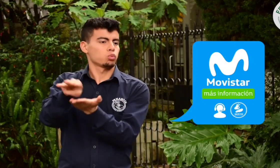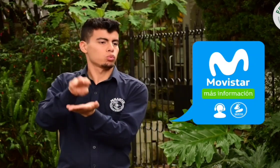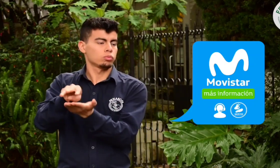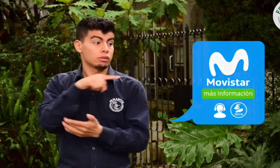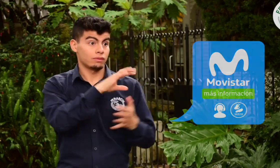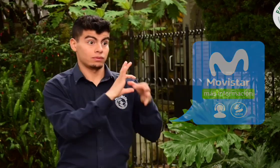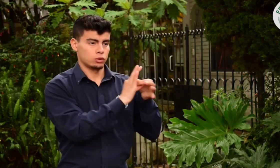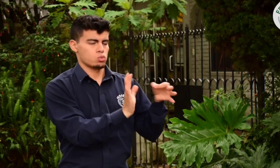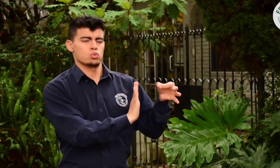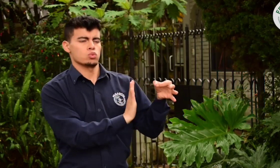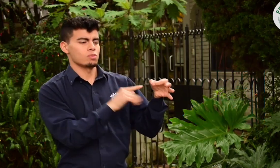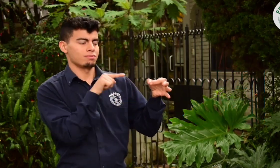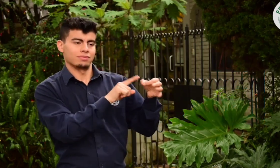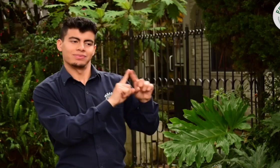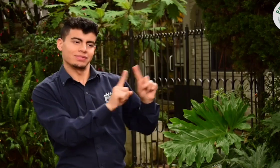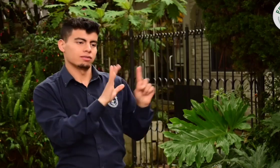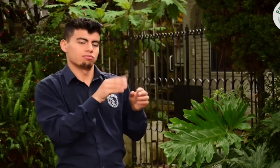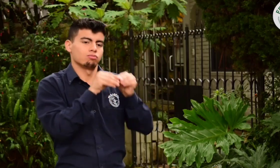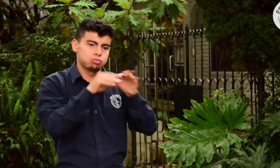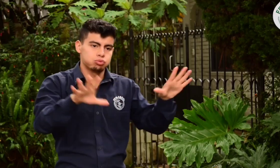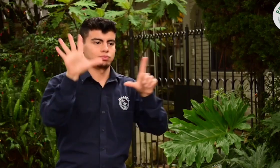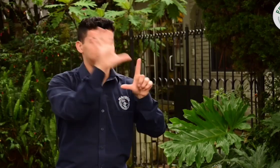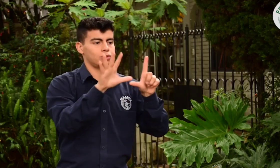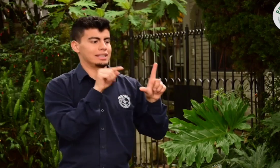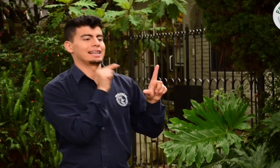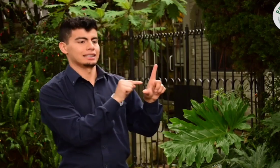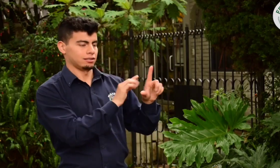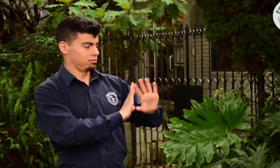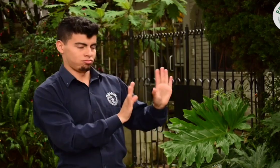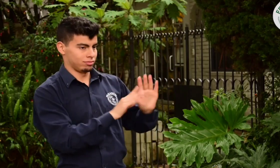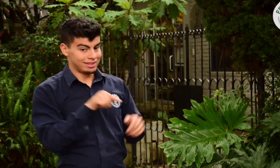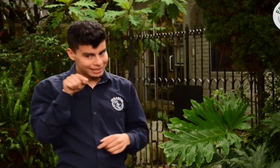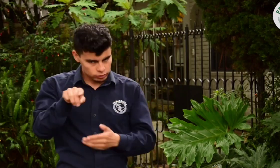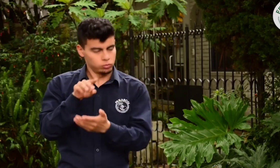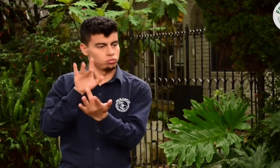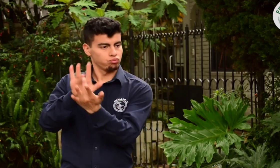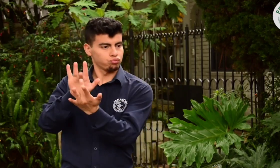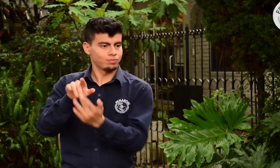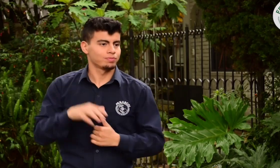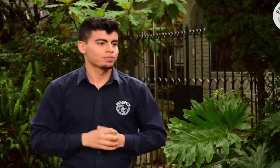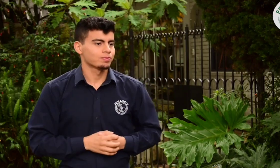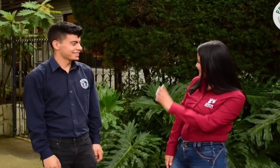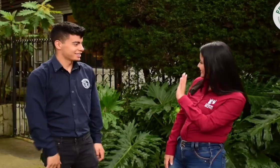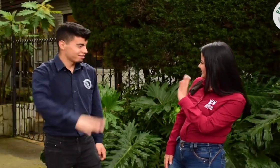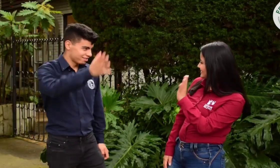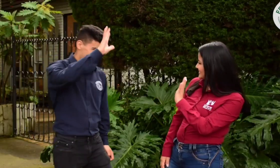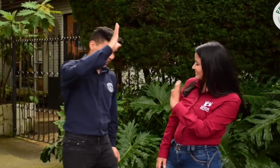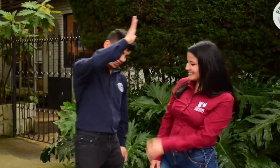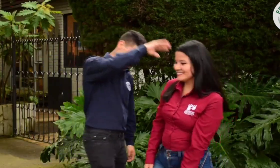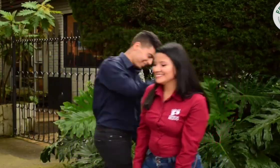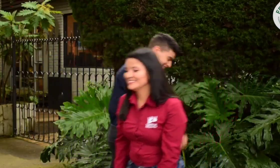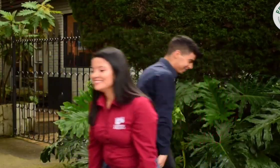Penascol apoya a esta compañía para masificar la información a través de estos videos, así que deben contactarse con Movistar. Vale, chao. Chao.